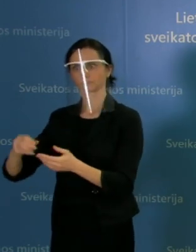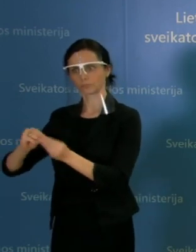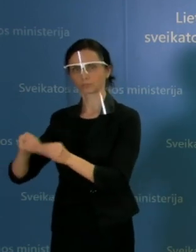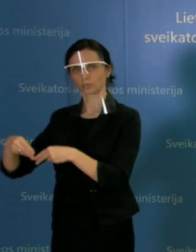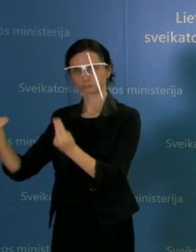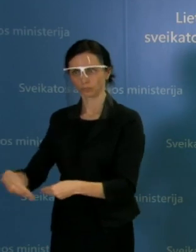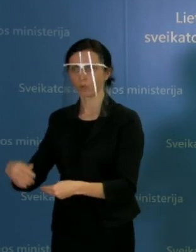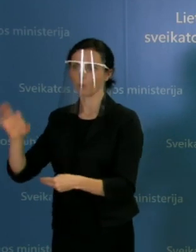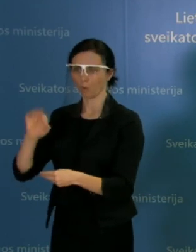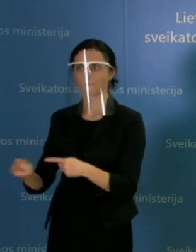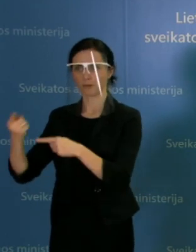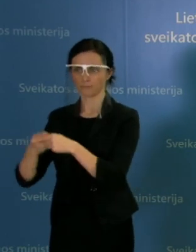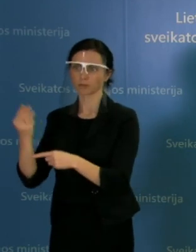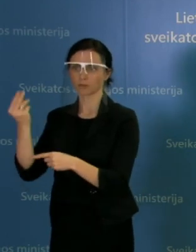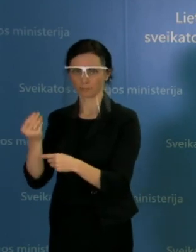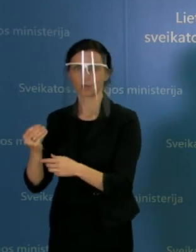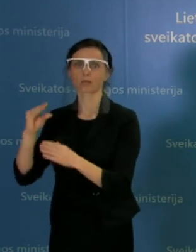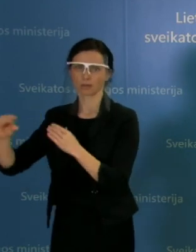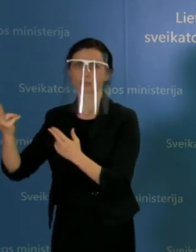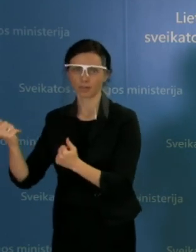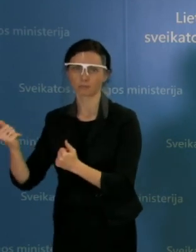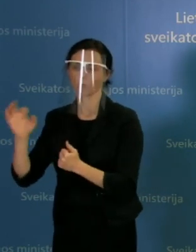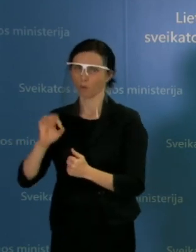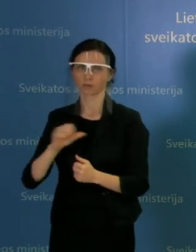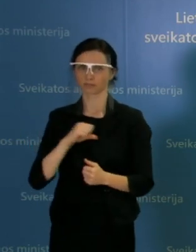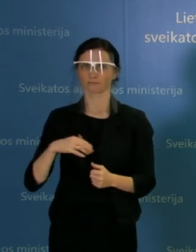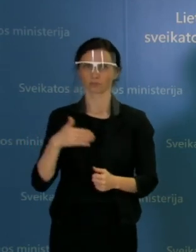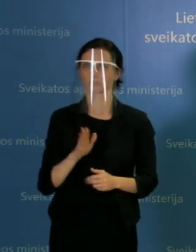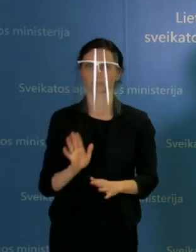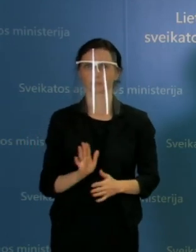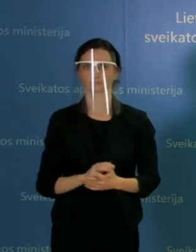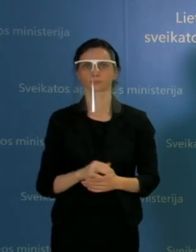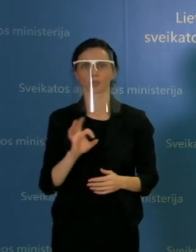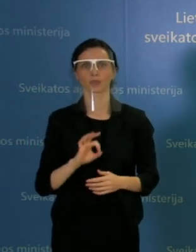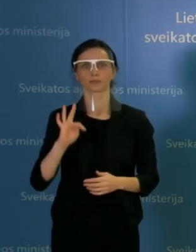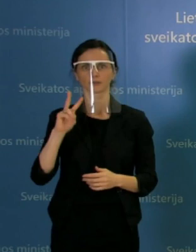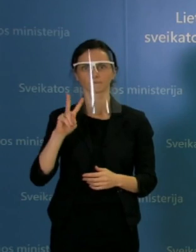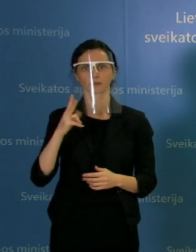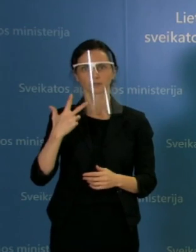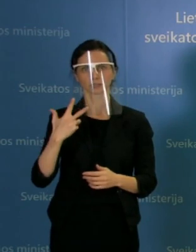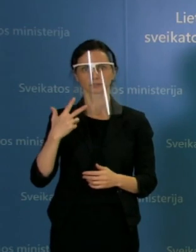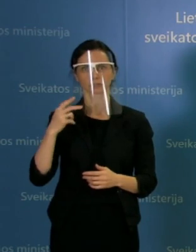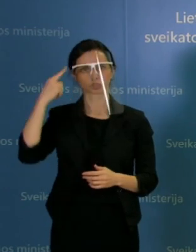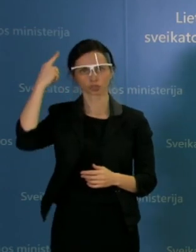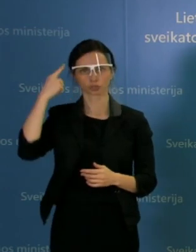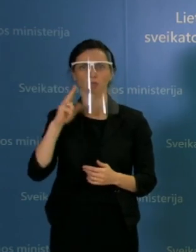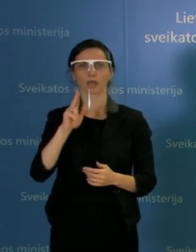kalbėti apie atlyginimą. Jungiamės prie tavo tre žinių. Labadiena, Karol, ir jūsų klausimas.